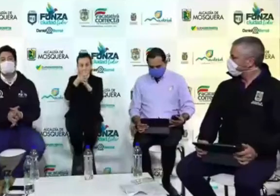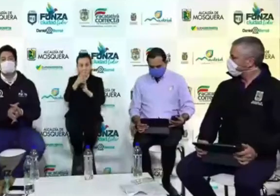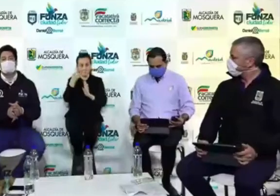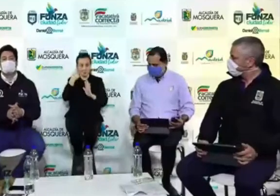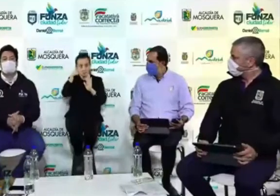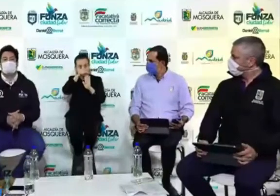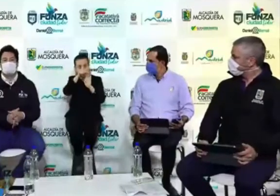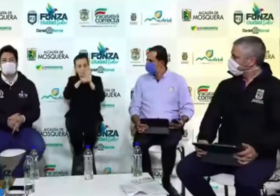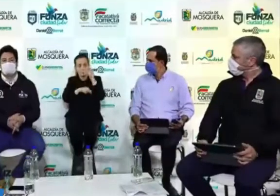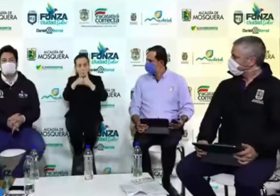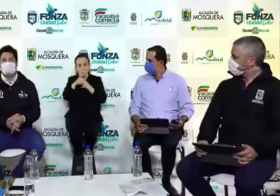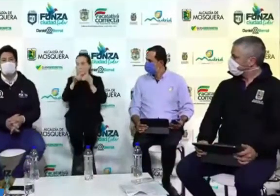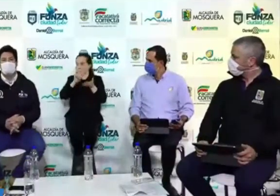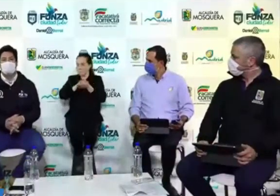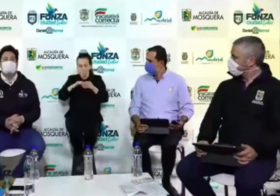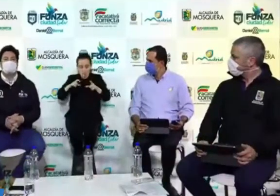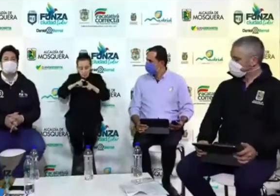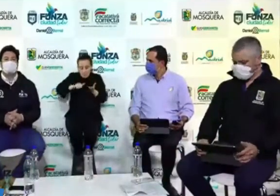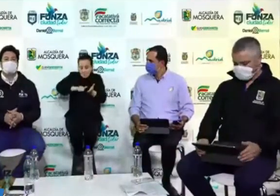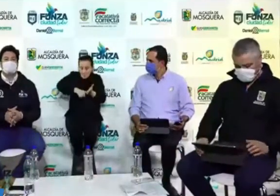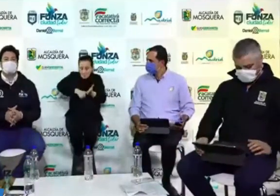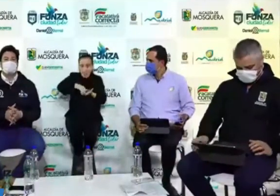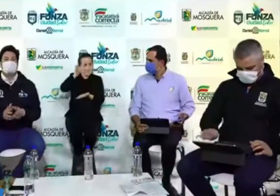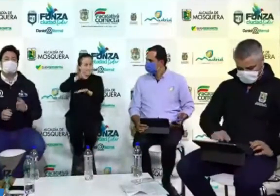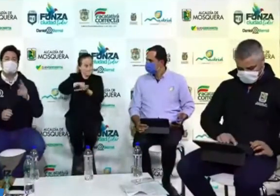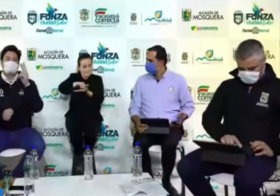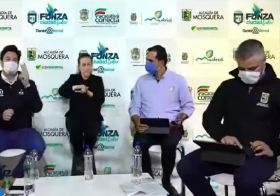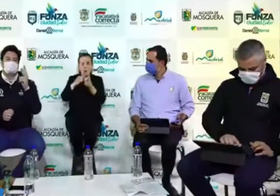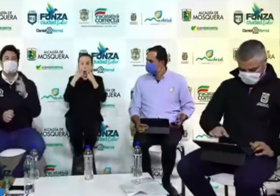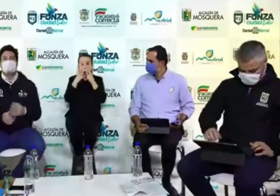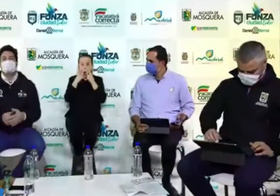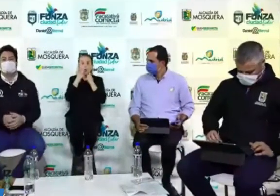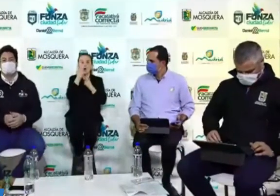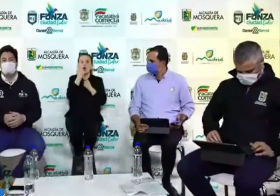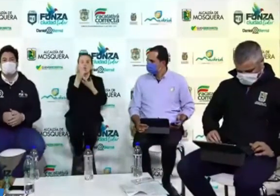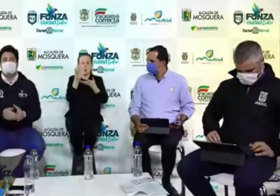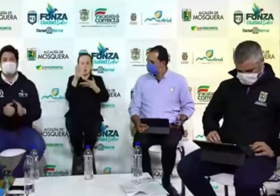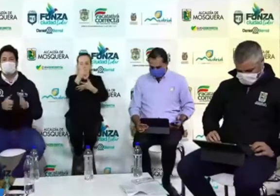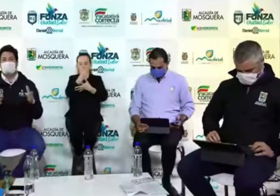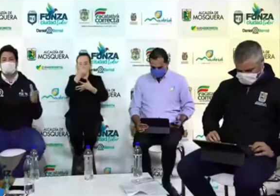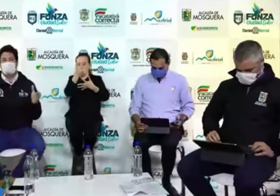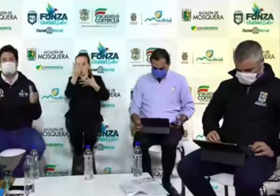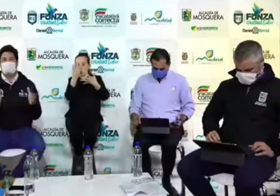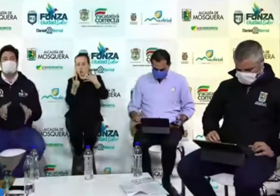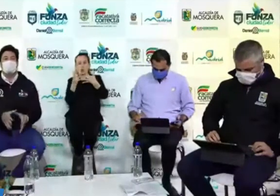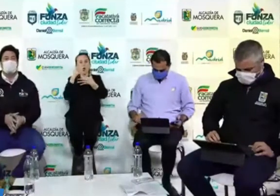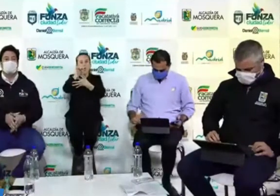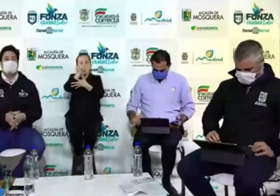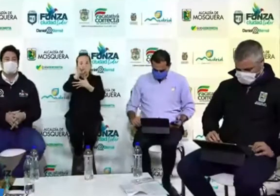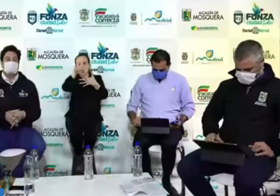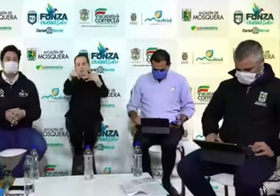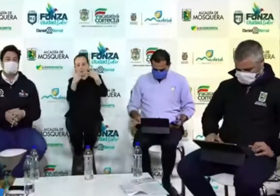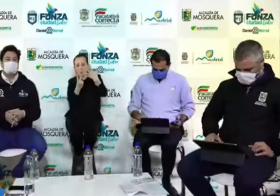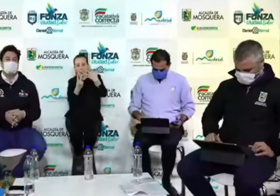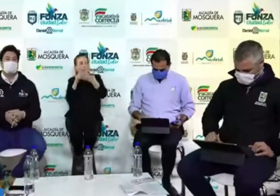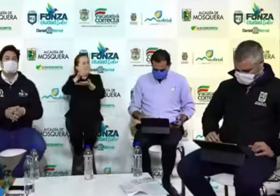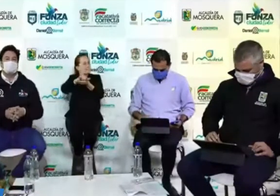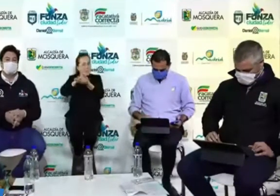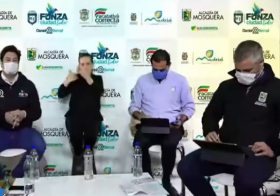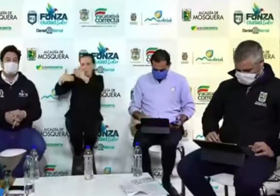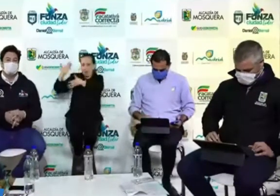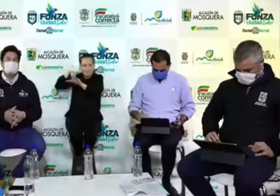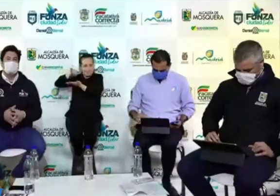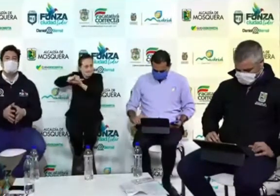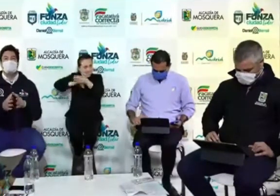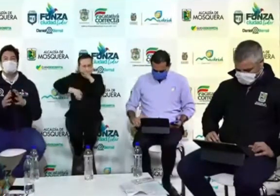Vamos a mantener nuestro pico y cédula, vamos a seguir saliendo dos dígitos por día de lunes a viernes como lo hemos venido haciendo